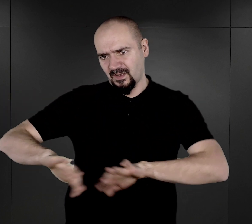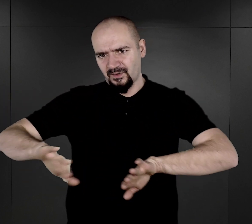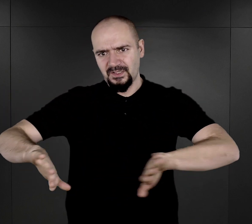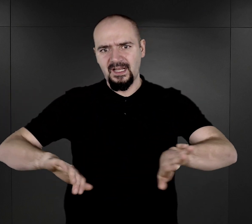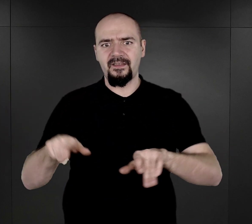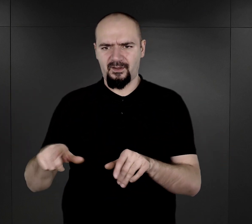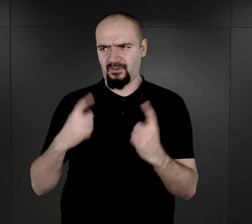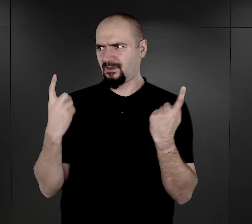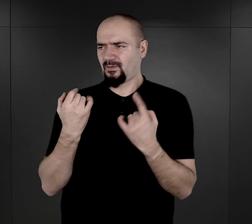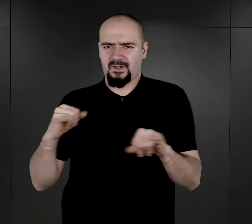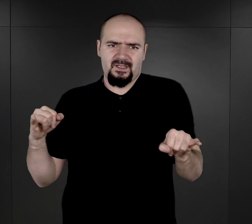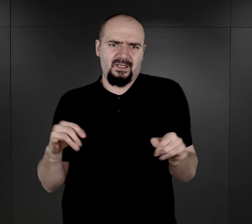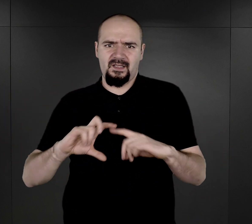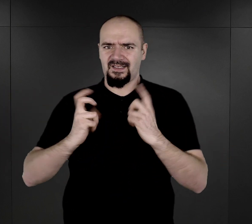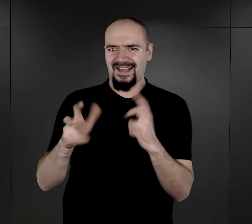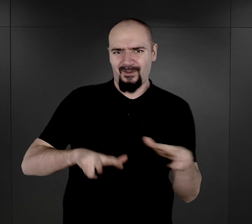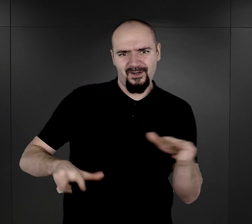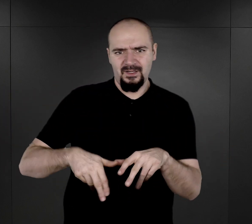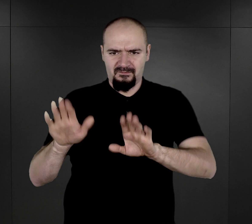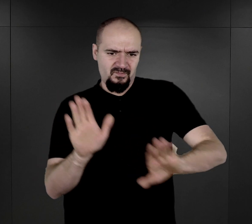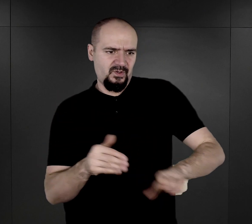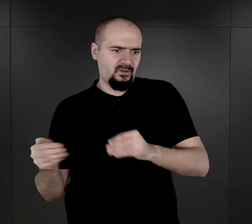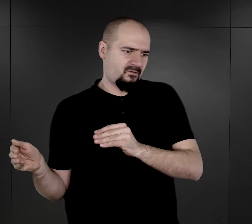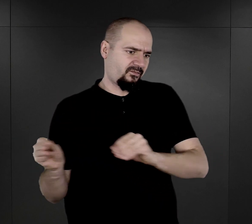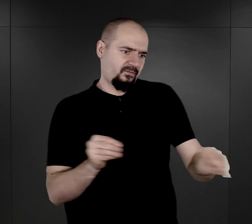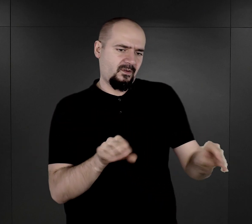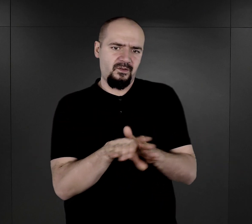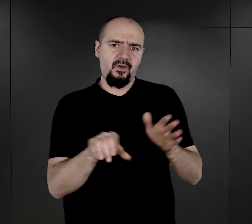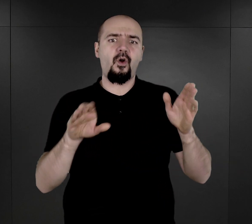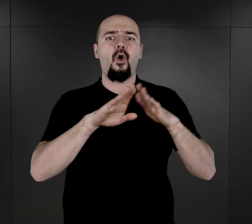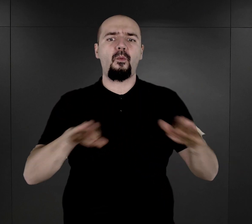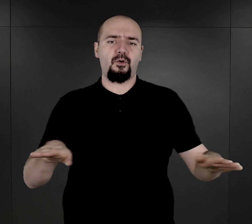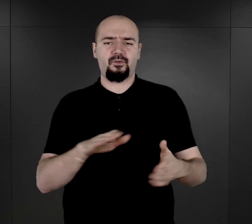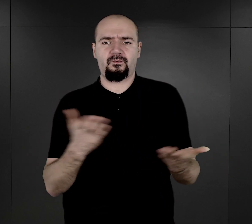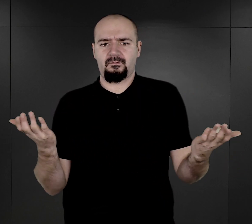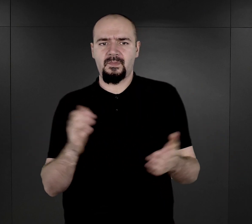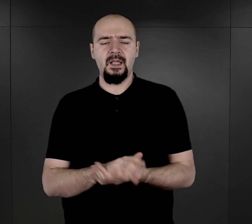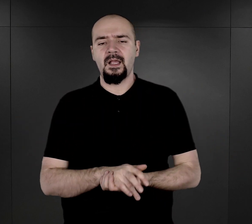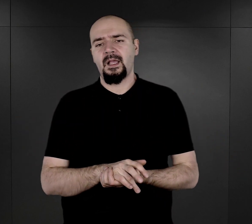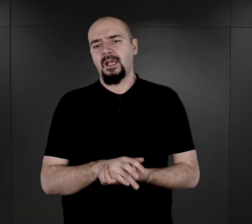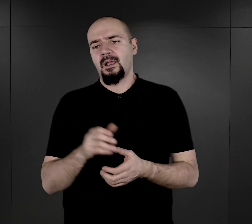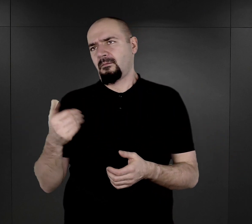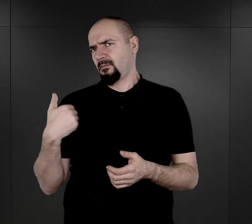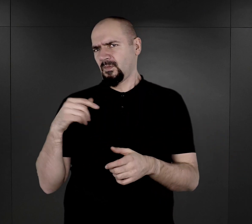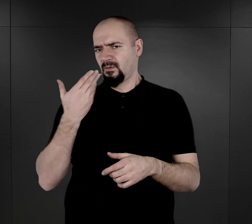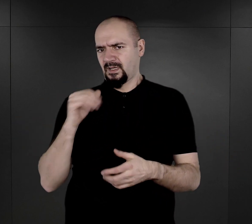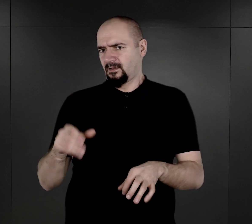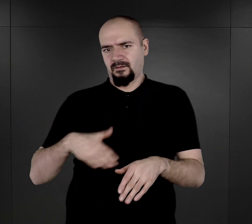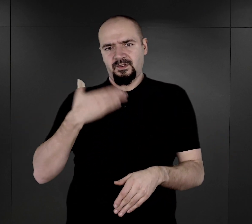zupełnie inna. Cała rodzina zostaje umieszczona w obozie, więc było to bardzo wyjątkowe